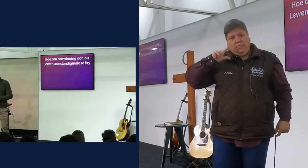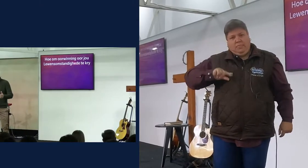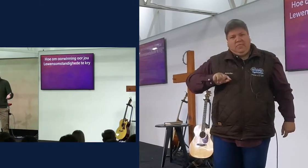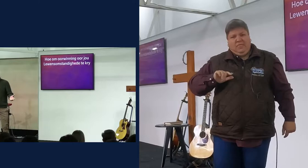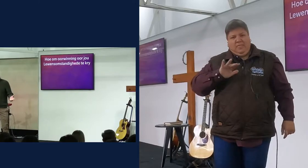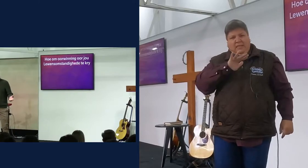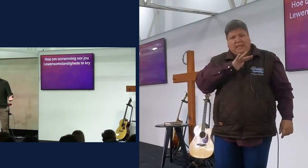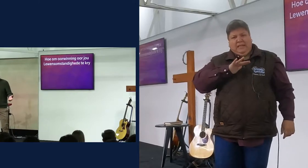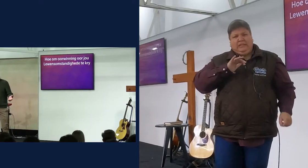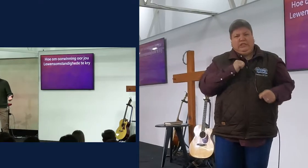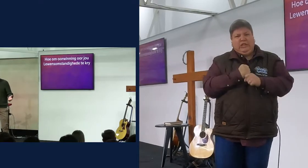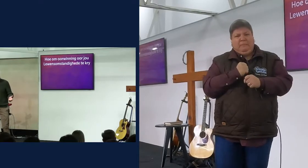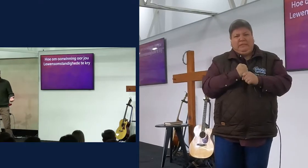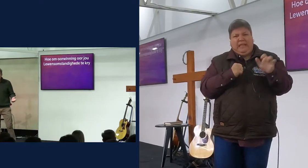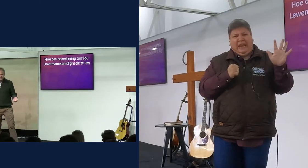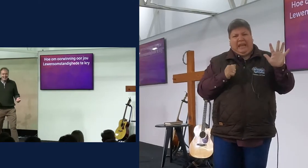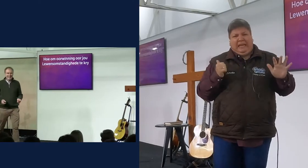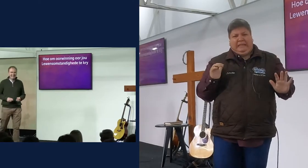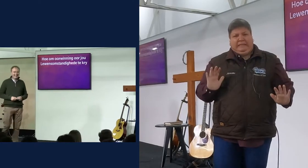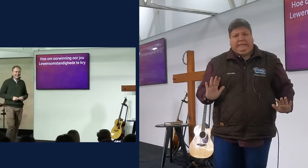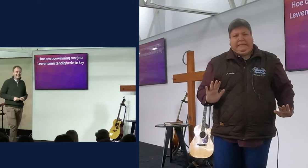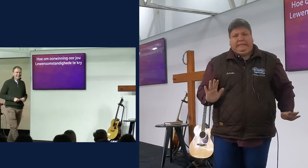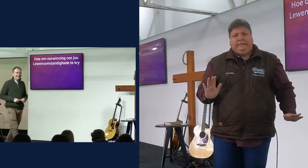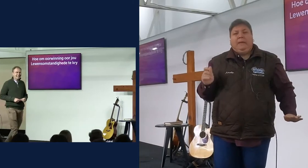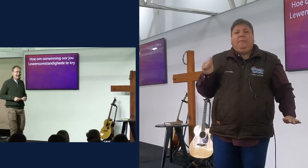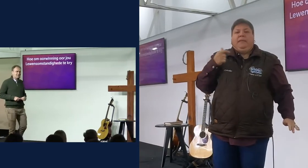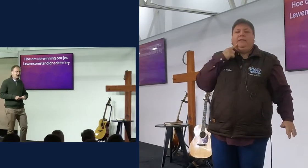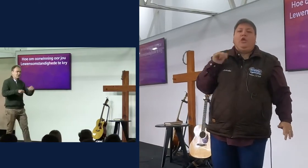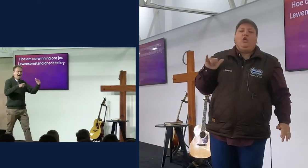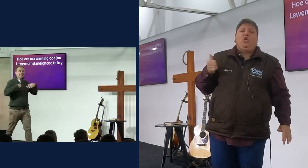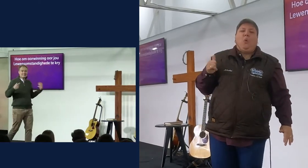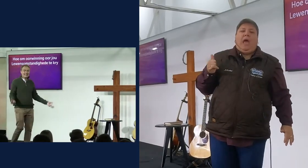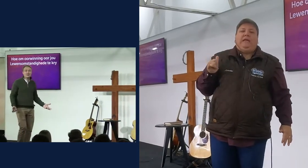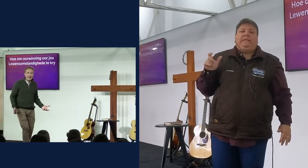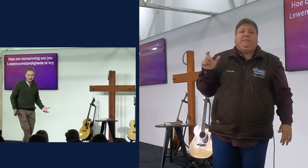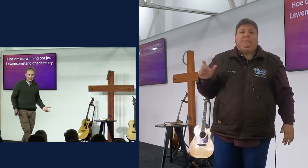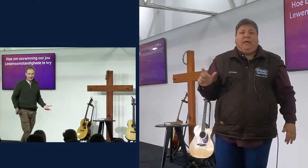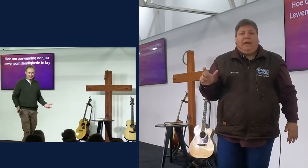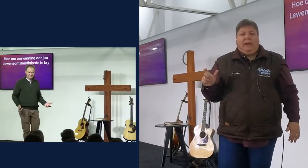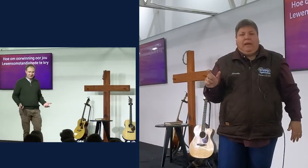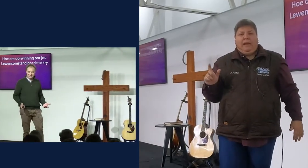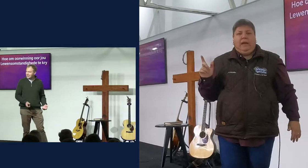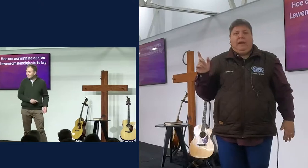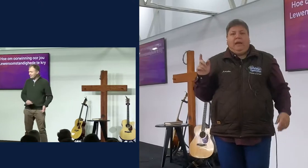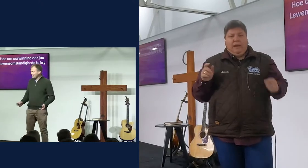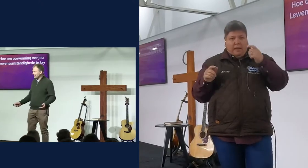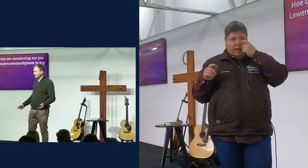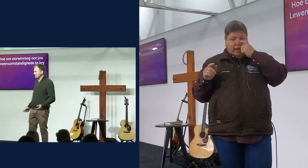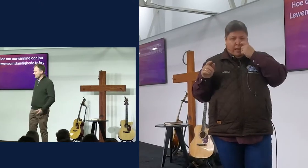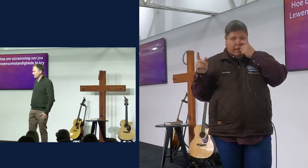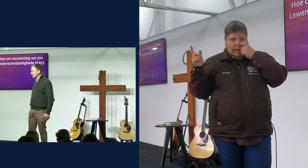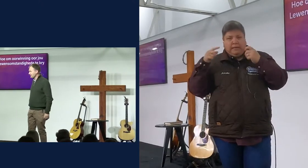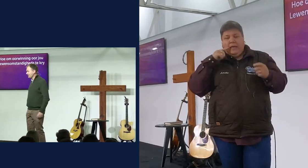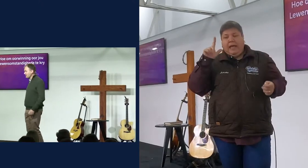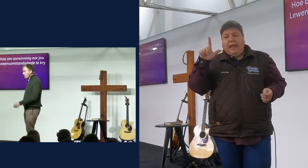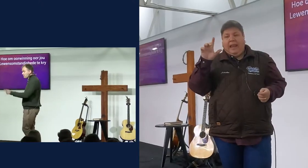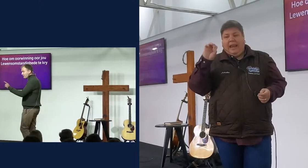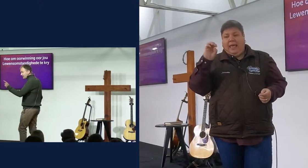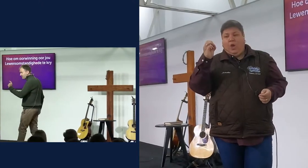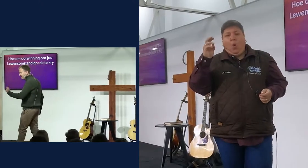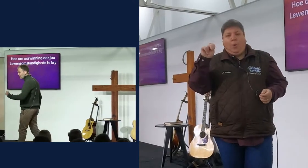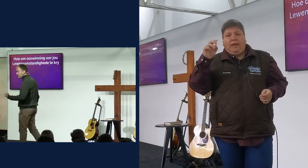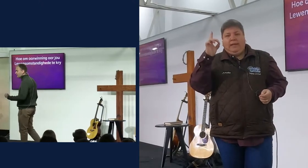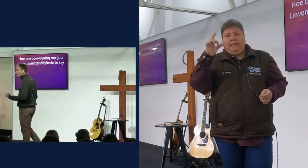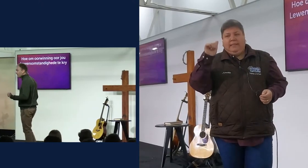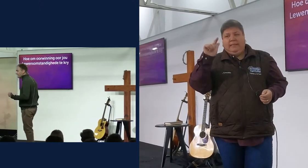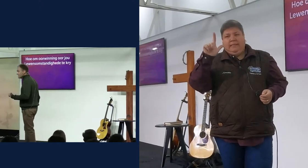want wat goed kan uit Jomiston kom, en, en, en, ek het in Leondel groot geword, nou, jy weet gelukkig niks van Leondel nie, maar